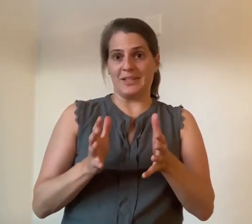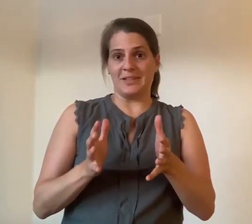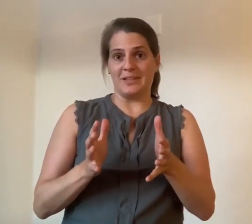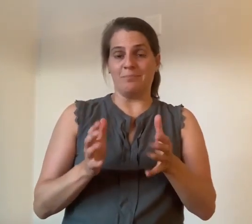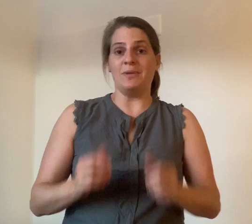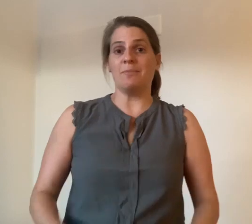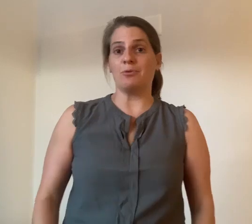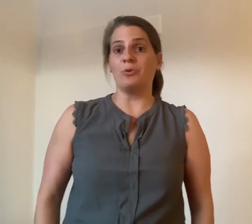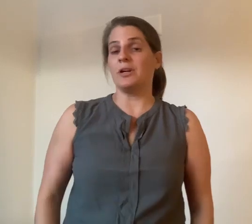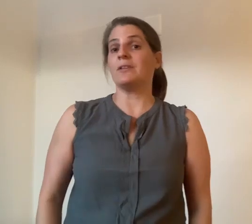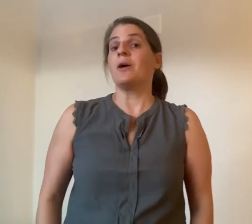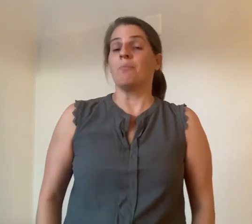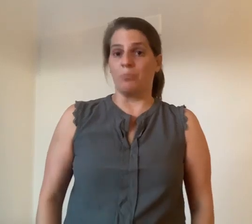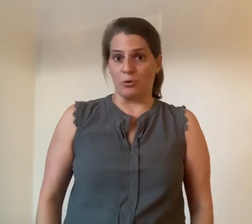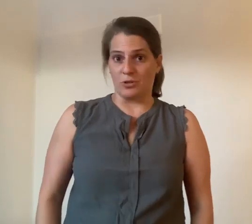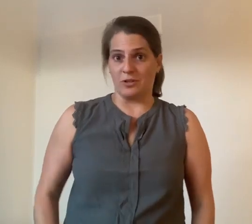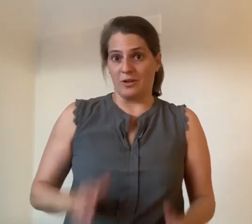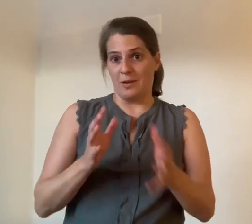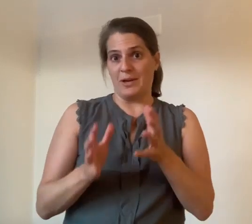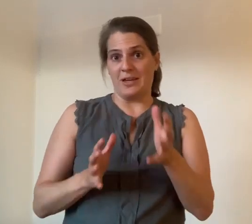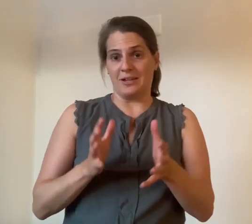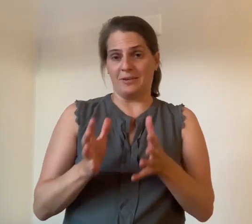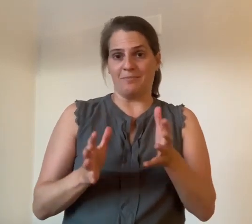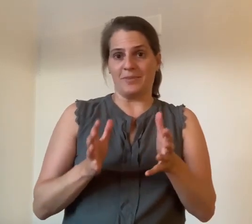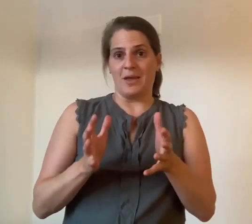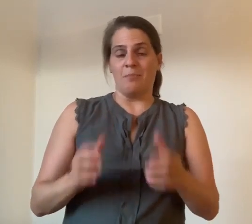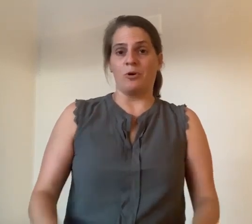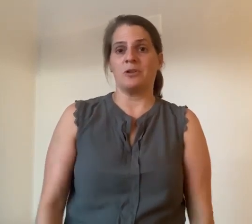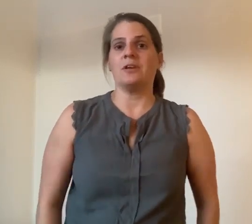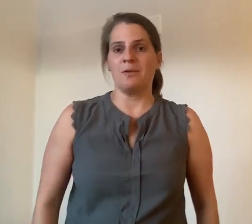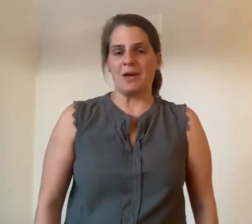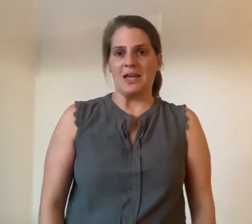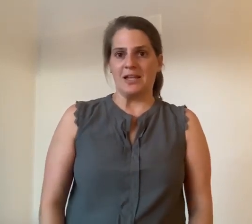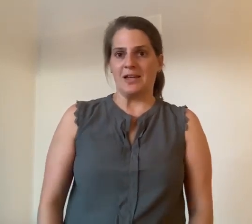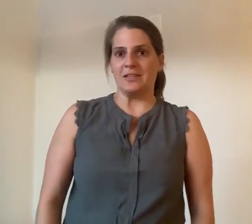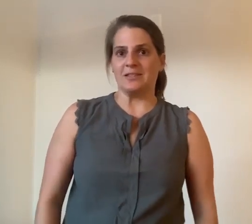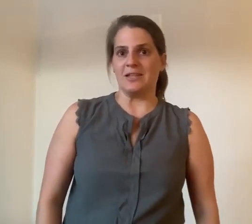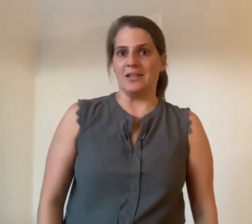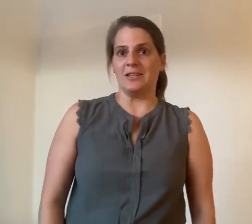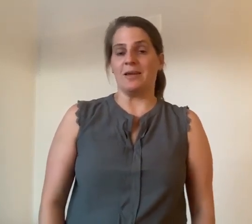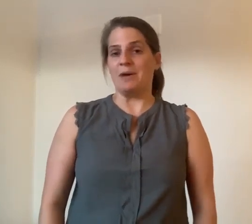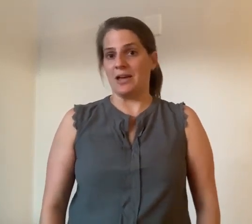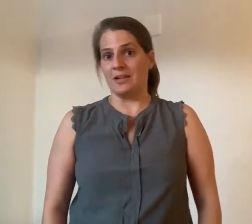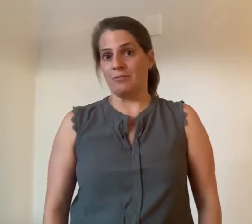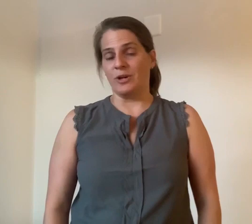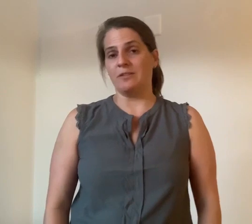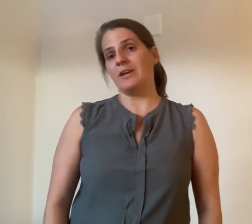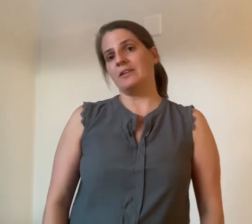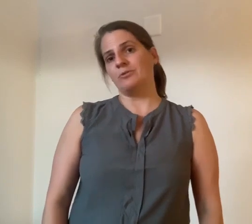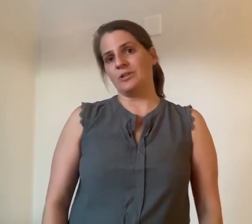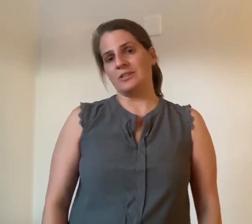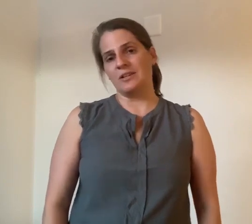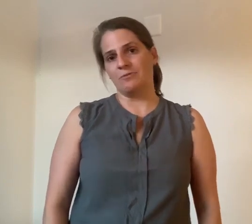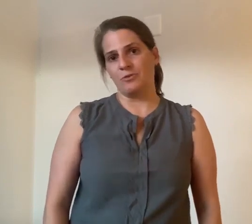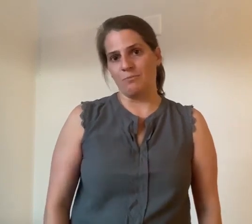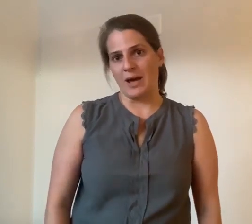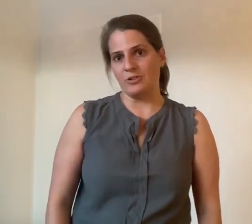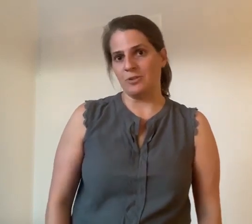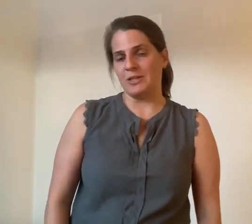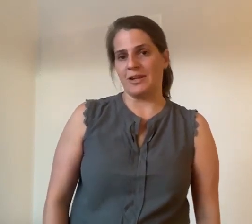Wir brauchen Portagebärden. Portagebärden sind Gebärden, die entwickelt worden sind für Menschen mit einer